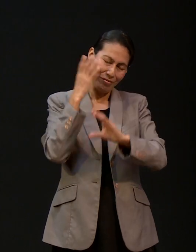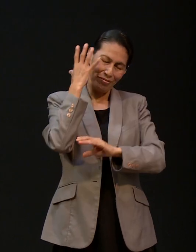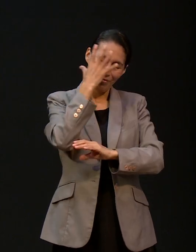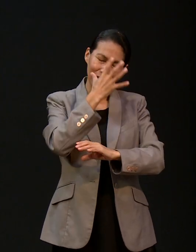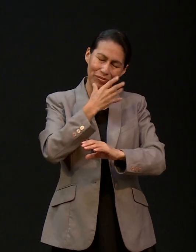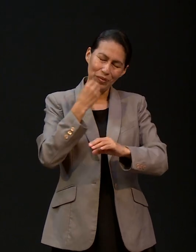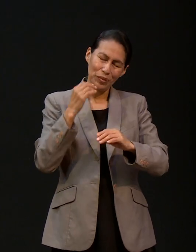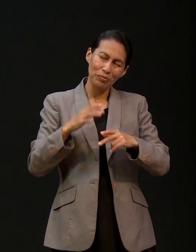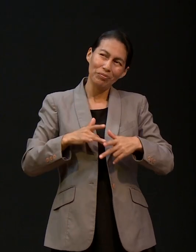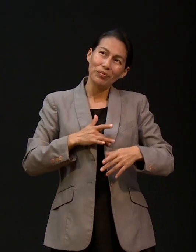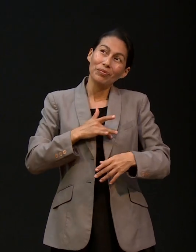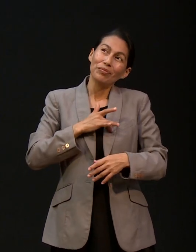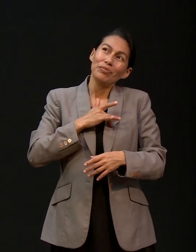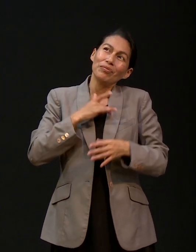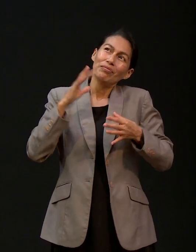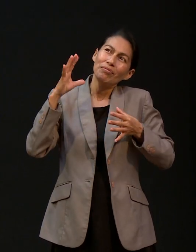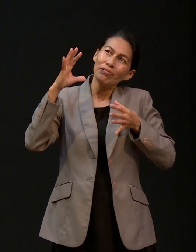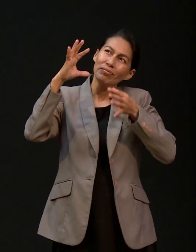llevará hasta el trono de la gracia de Dios